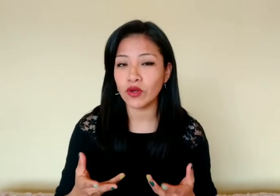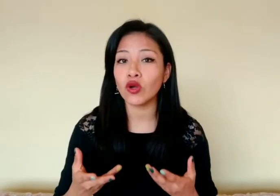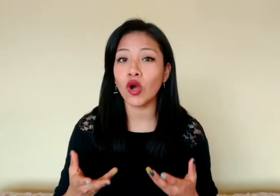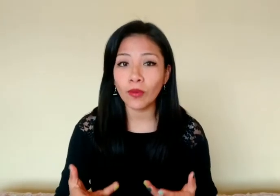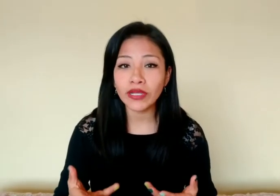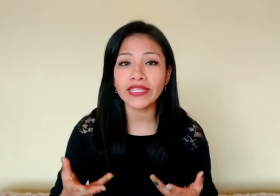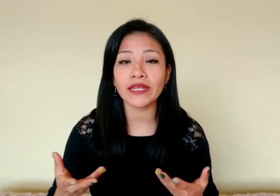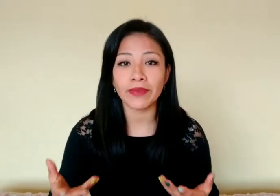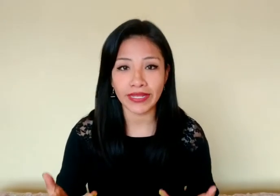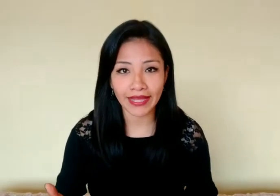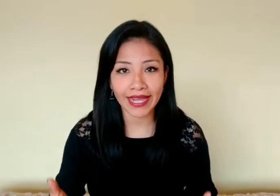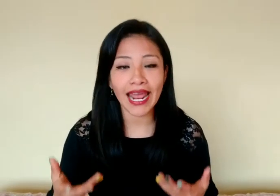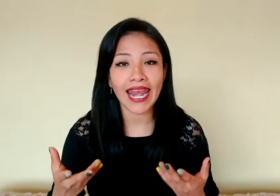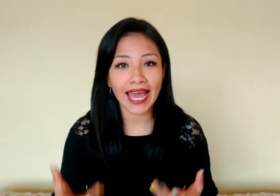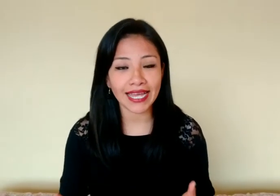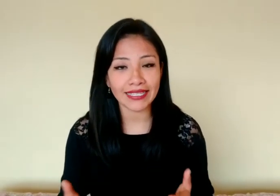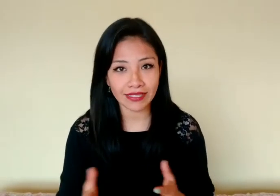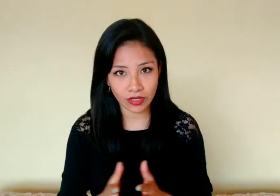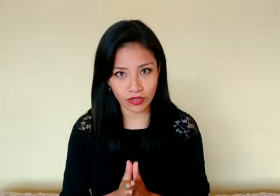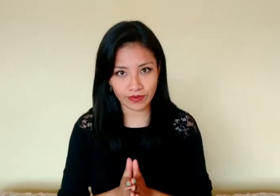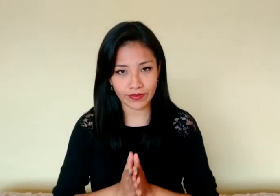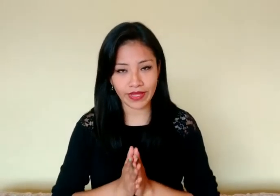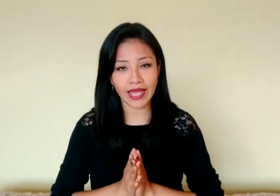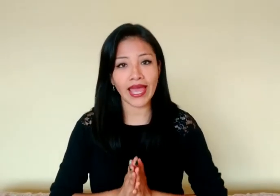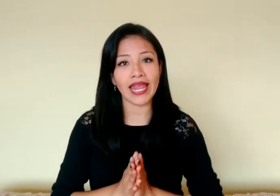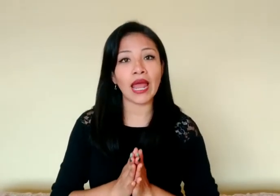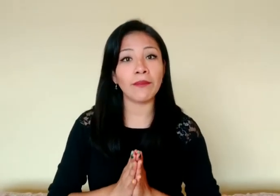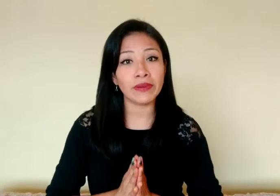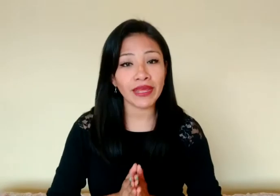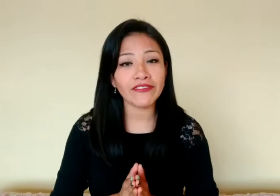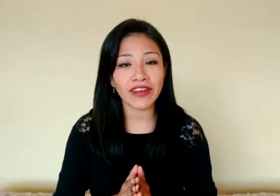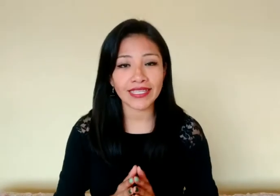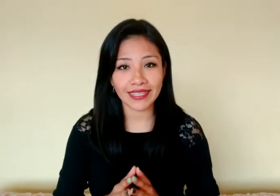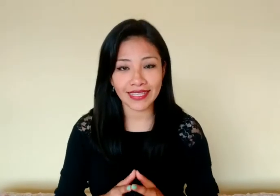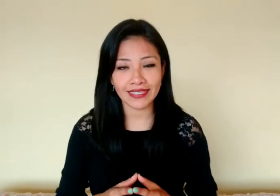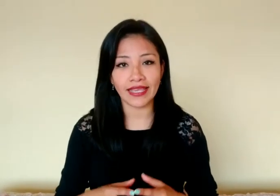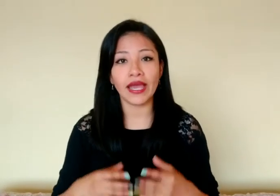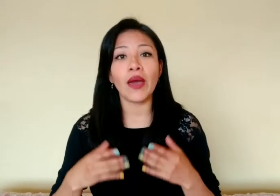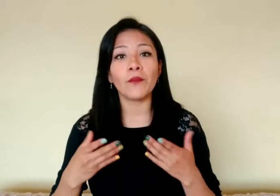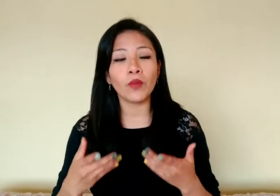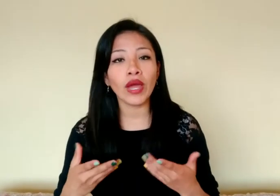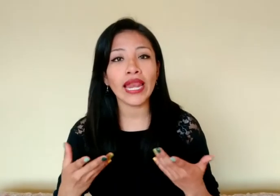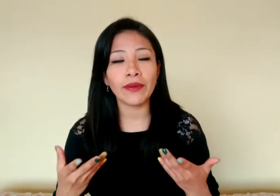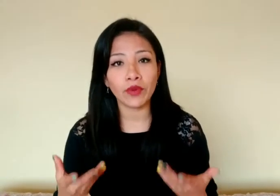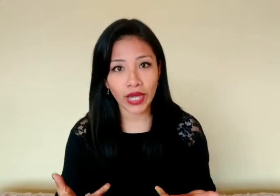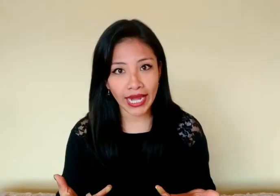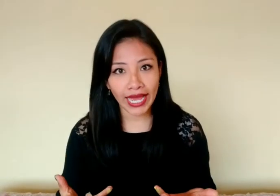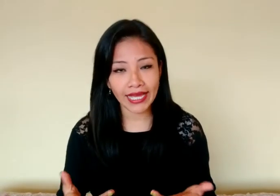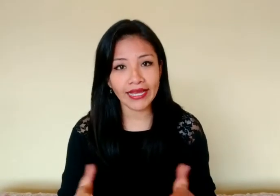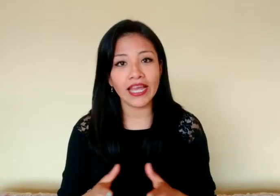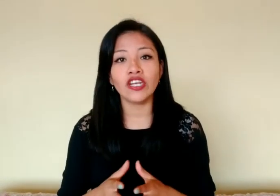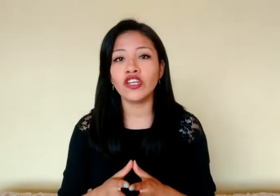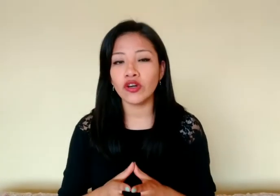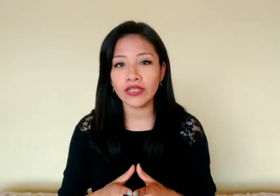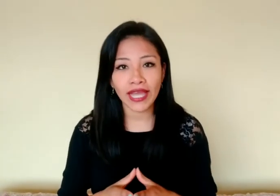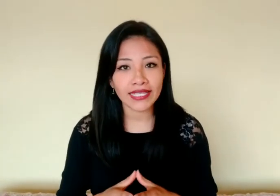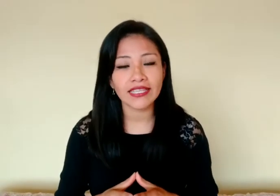cómo interpretar la canción. La primera frase dice, vuela, vuela, no te hace